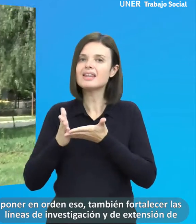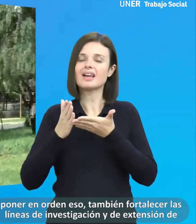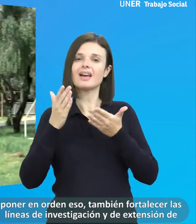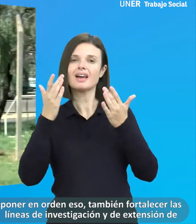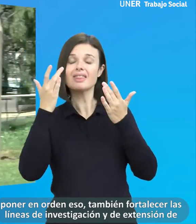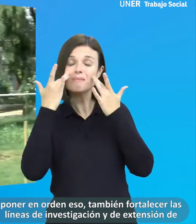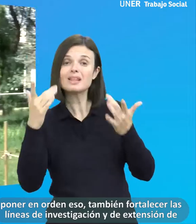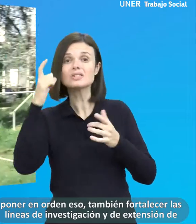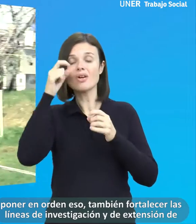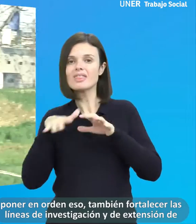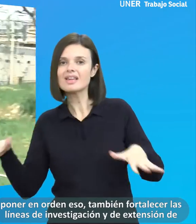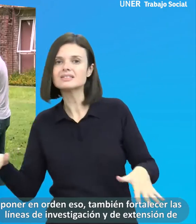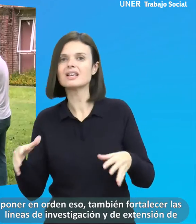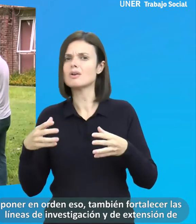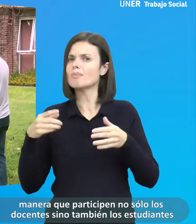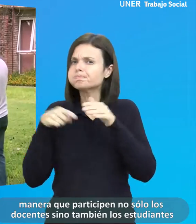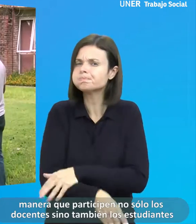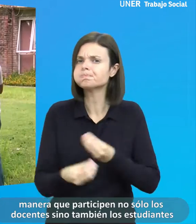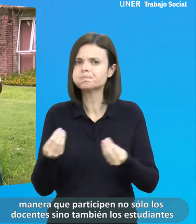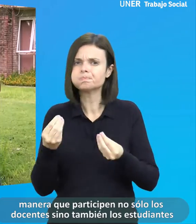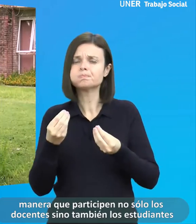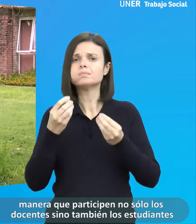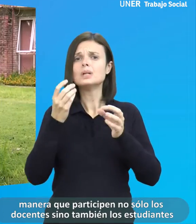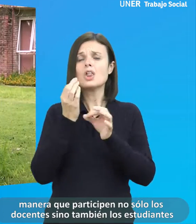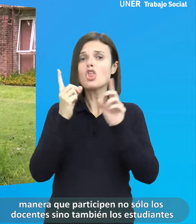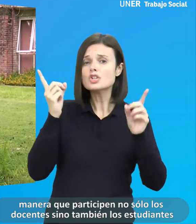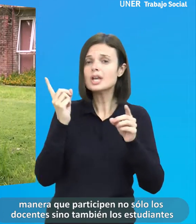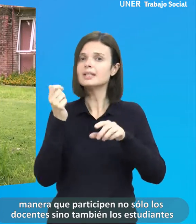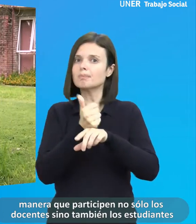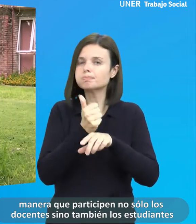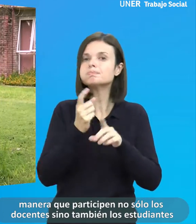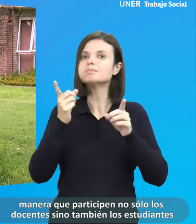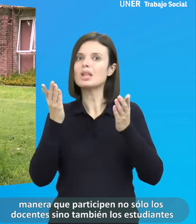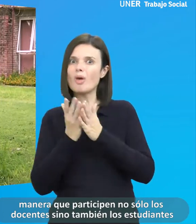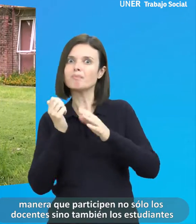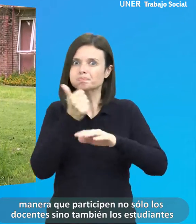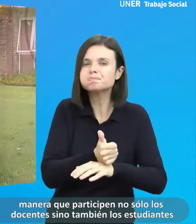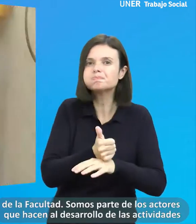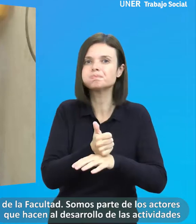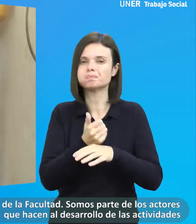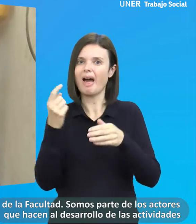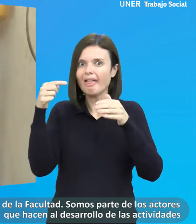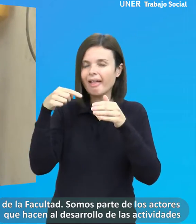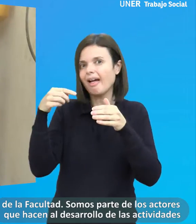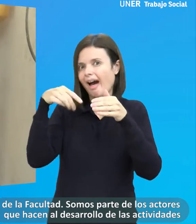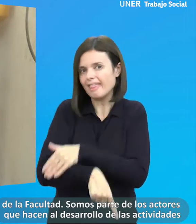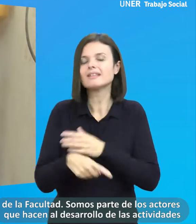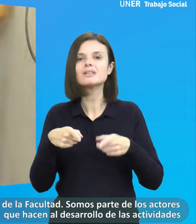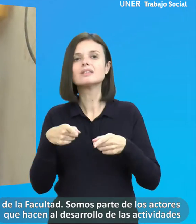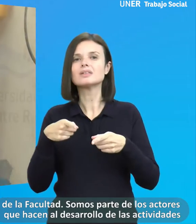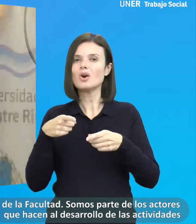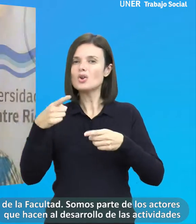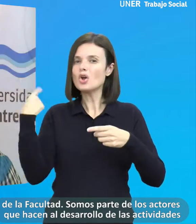investigación y de extensión de manera que participen no solo los docentes sino también los estudiantes de la facultad, somos parte de los